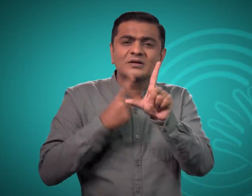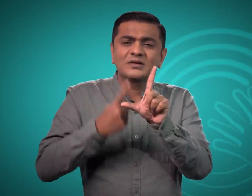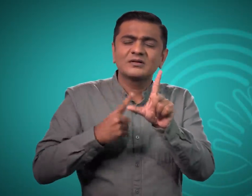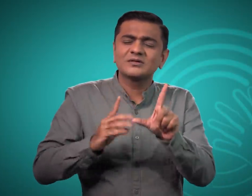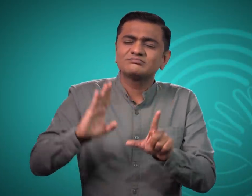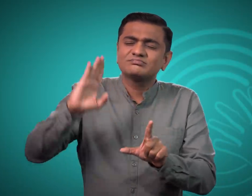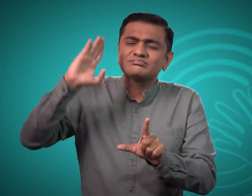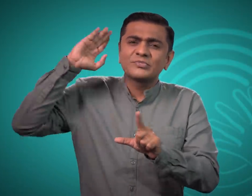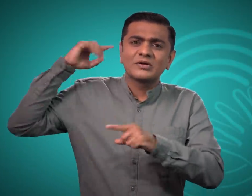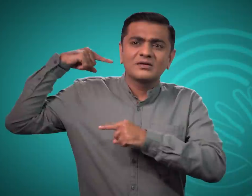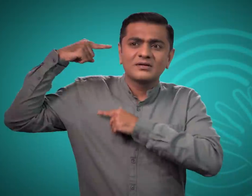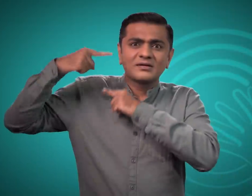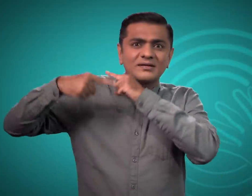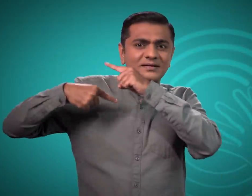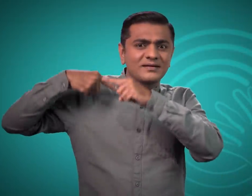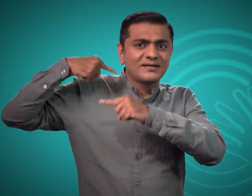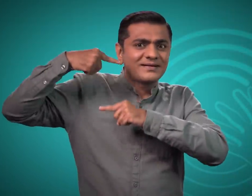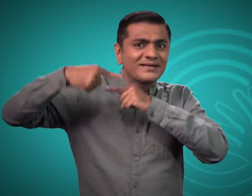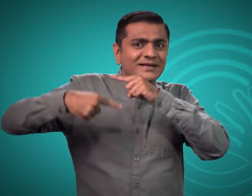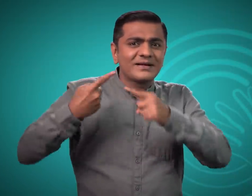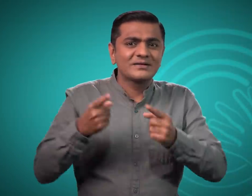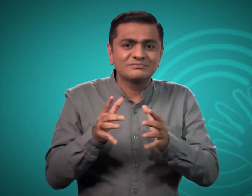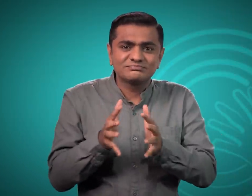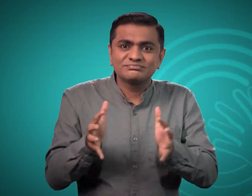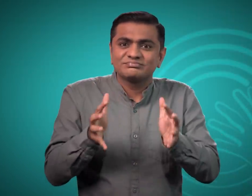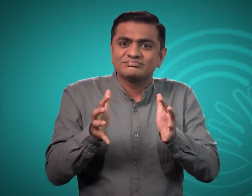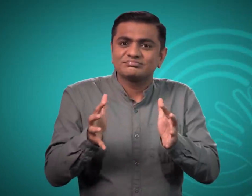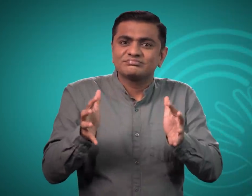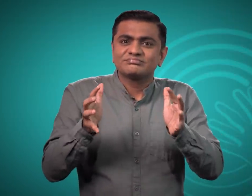प्रोधयोग की जैसे विभिन शेत्रों में कर्णबदीर विशेश अग्य